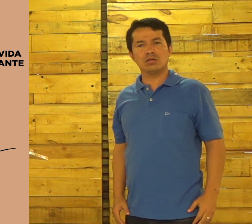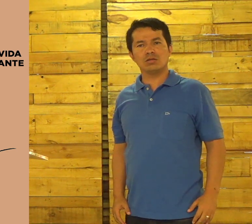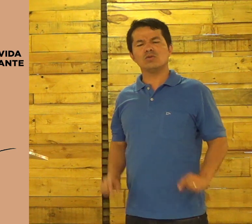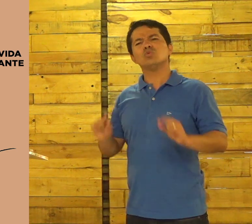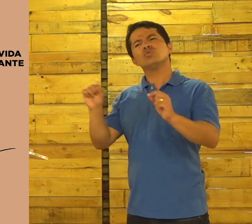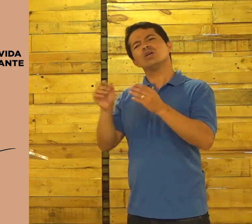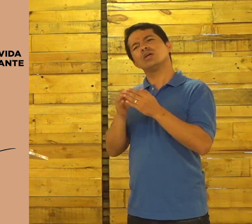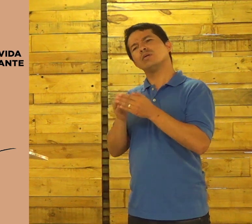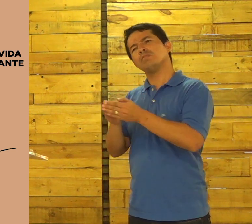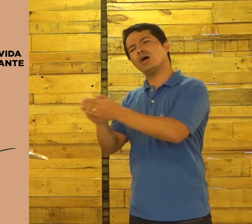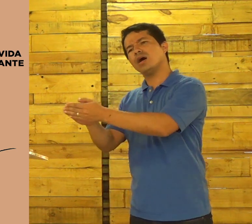faço.